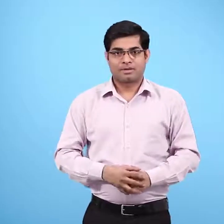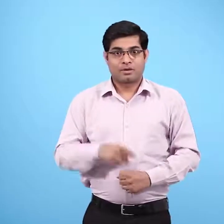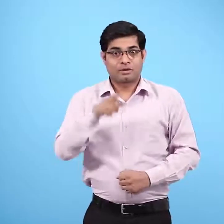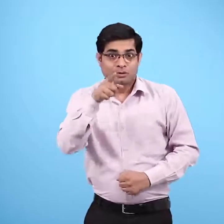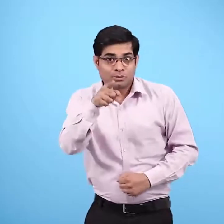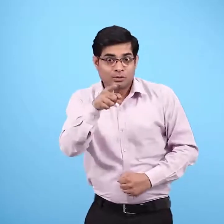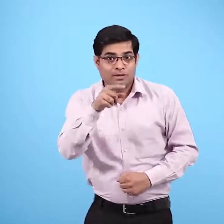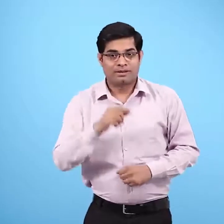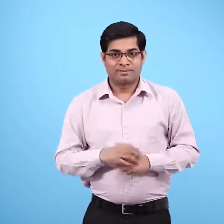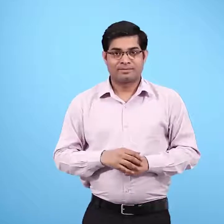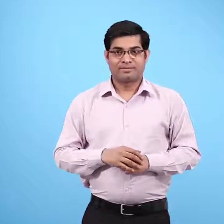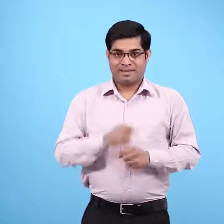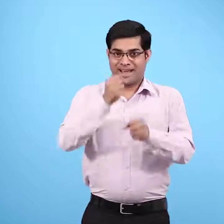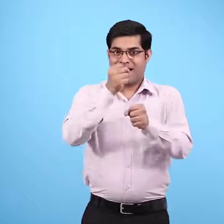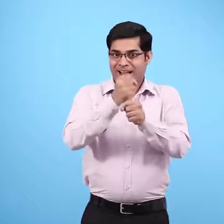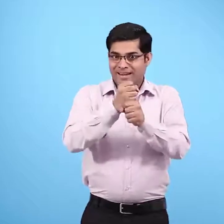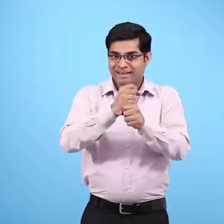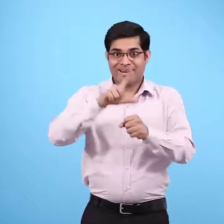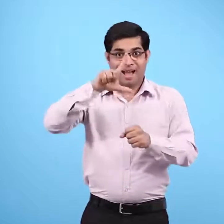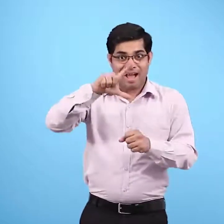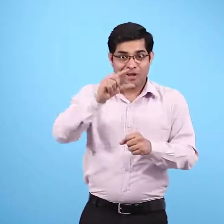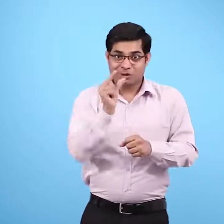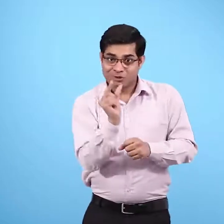क्या तुमने कभी ग्लुकोस शब्द सुना है